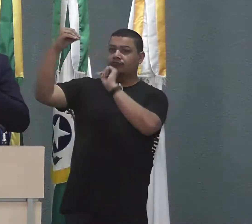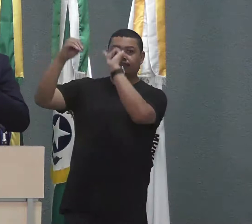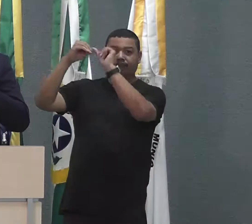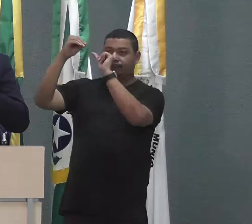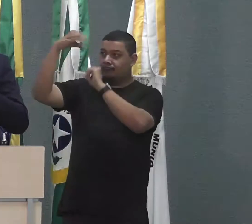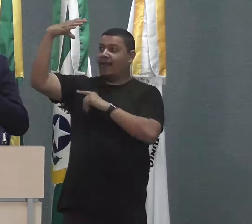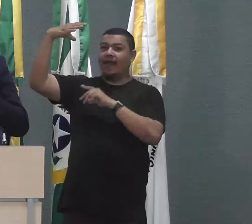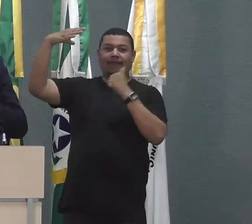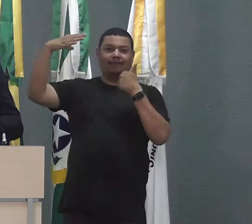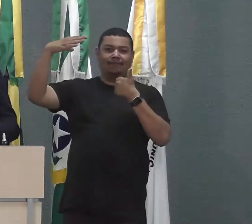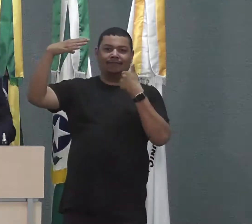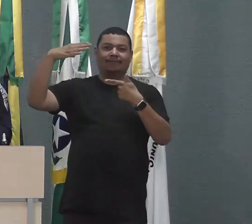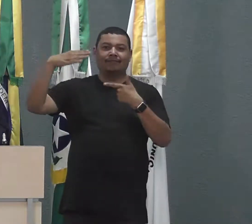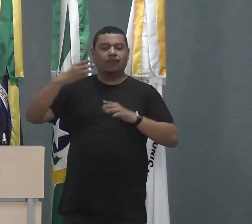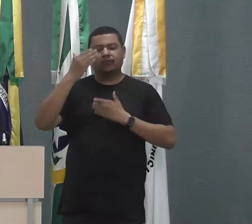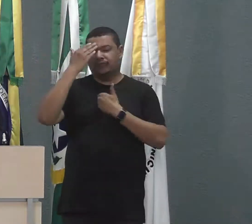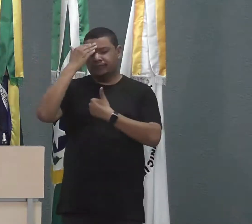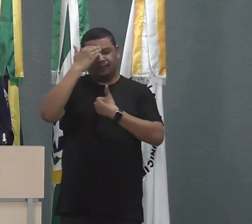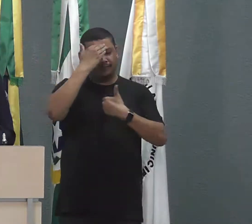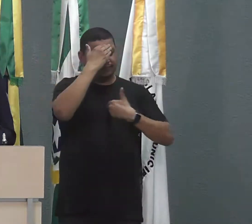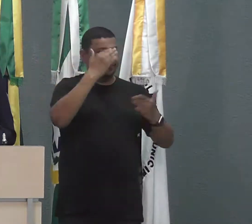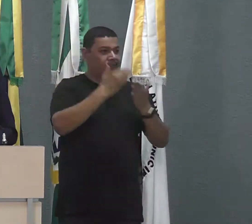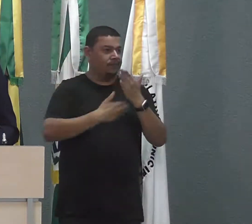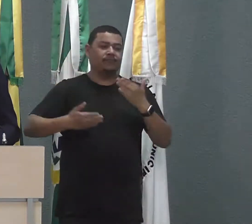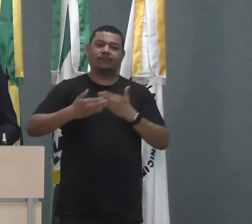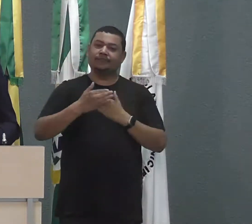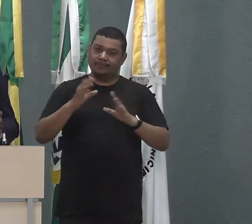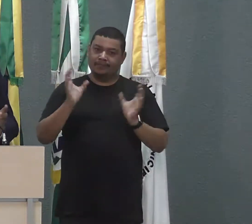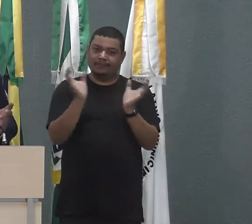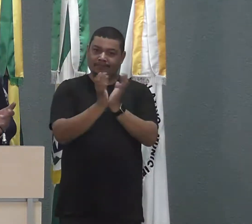Muito obrigado mesmo a toda essa equipe que estava trabalhando.